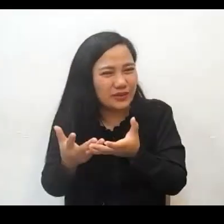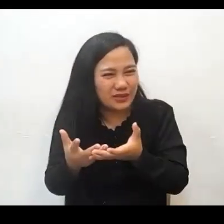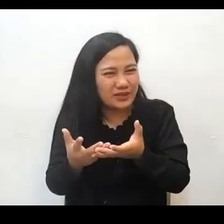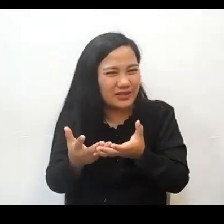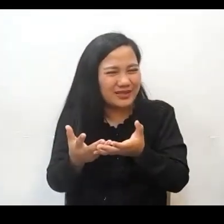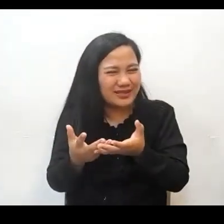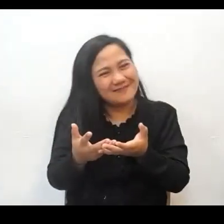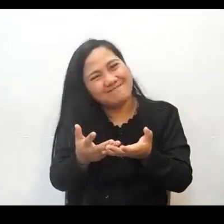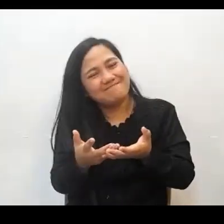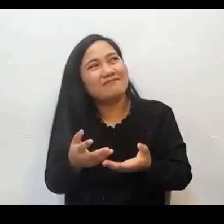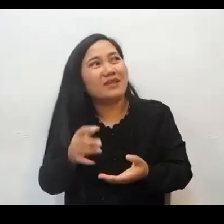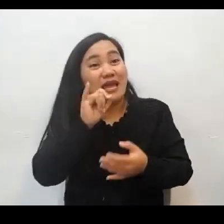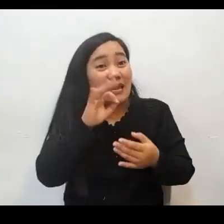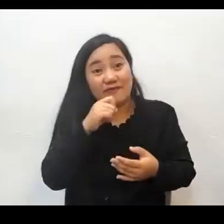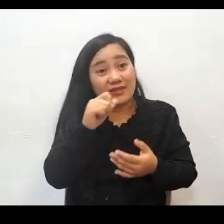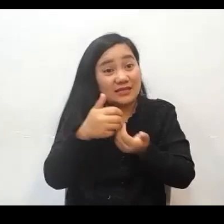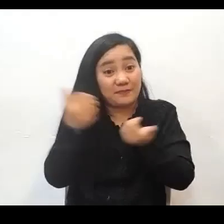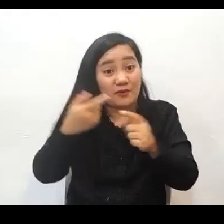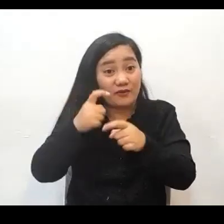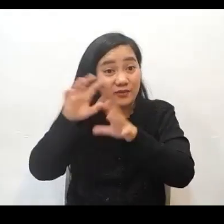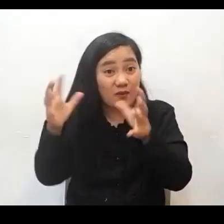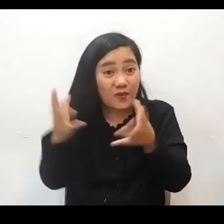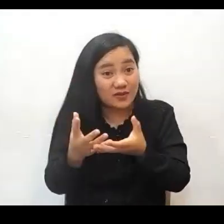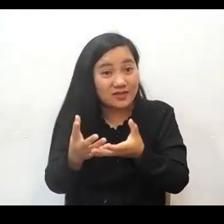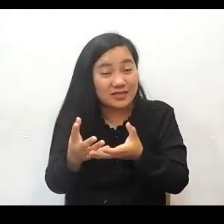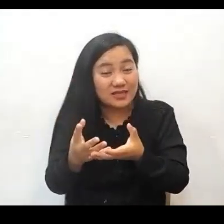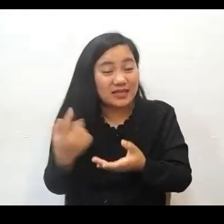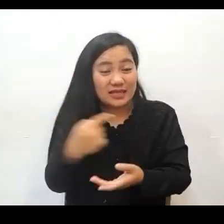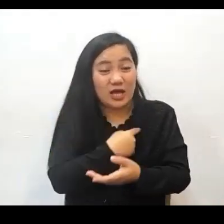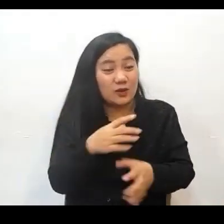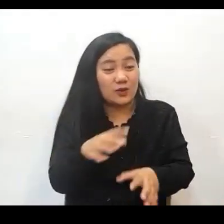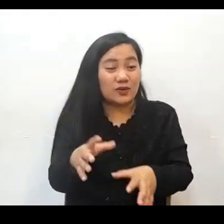Kung hindi, hindi po tayo makakakuha ng anumang bunga para sa ating buhay krisyano.